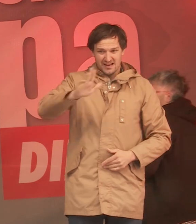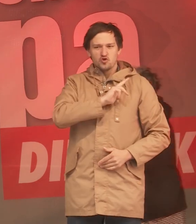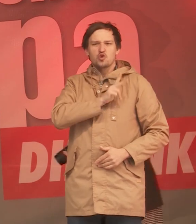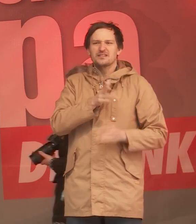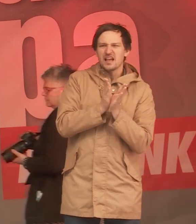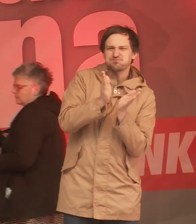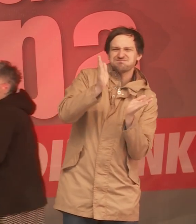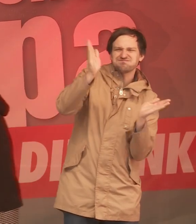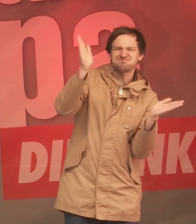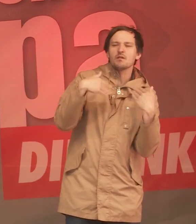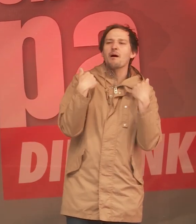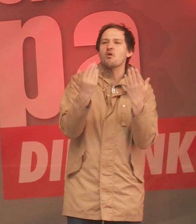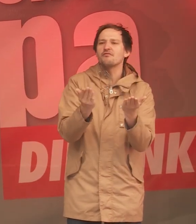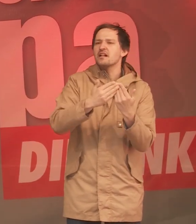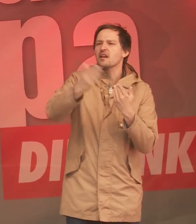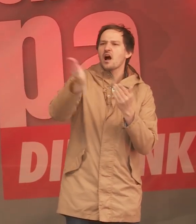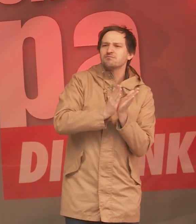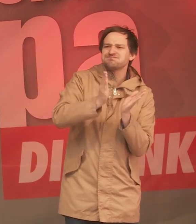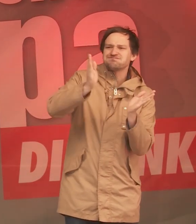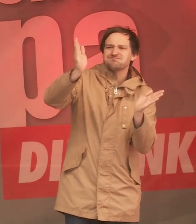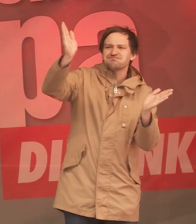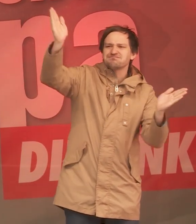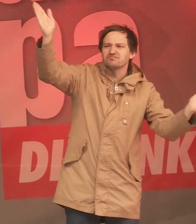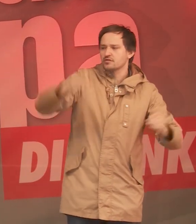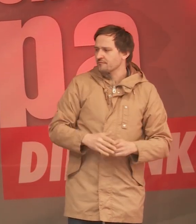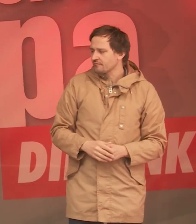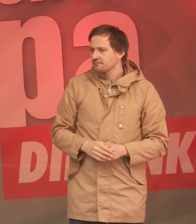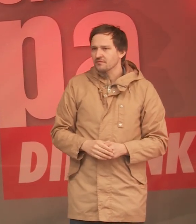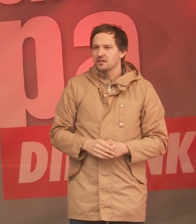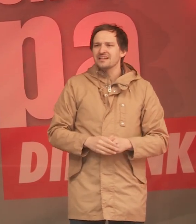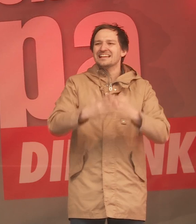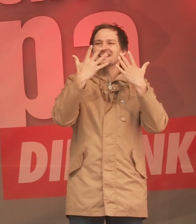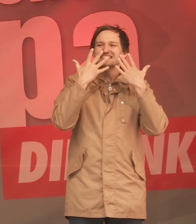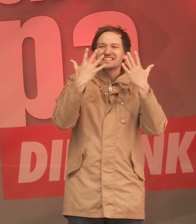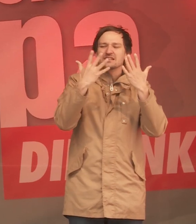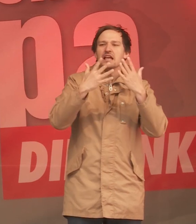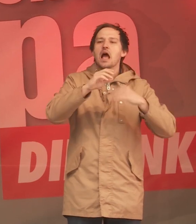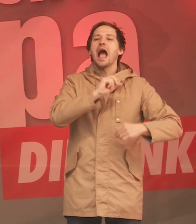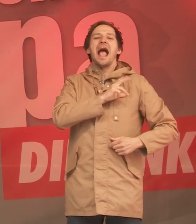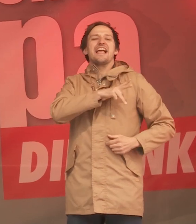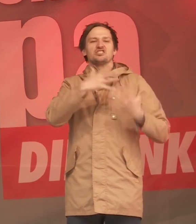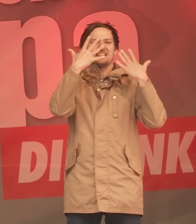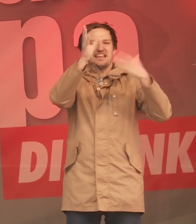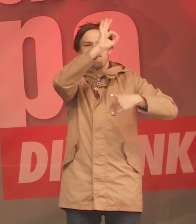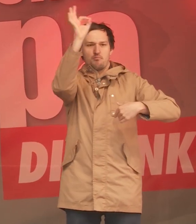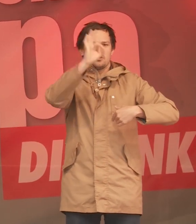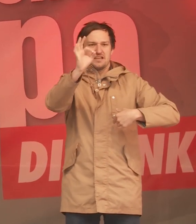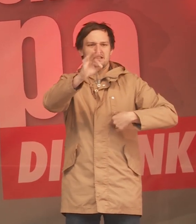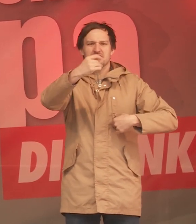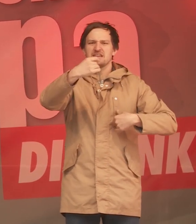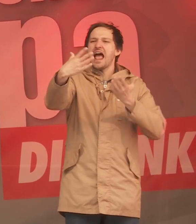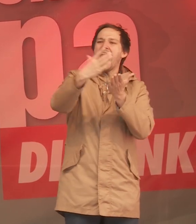Wiedervereinigung extrem auseinandergegangen ist. Die oberen 10% haben einen Zuwachs von